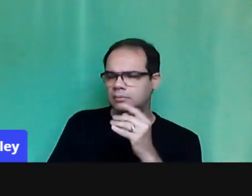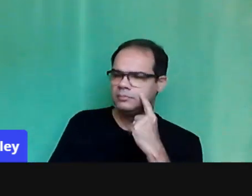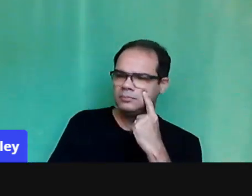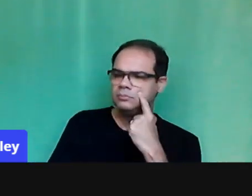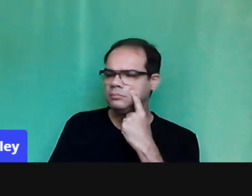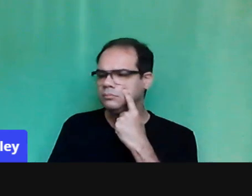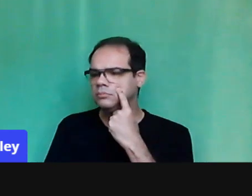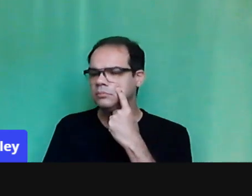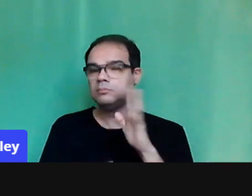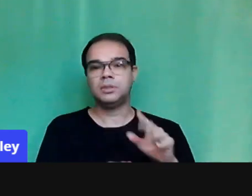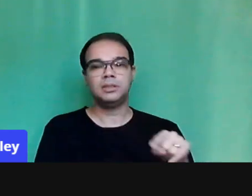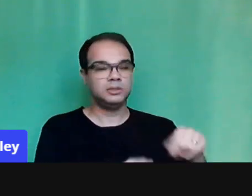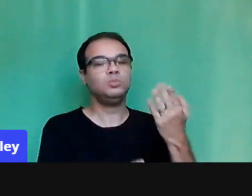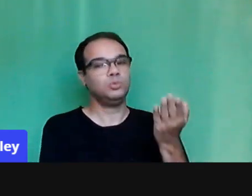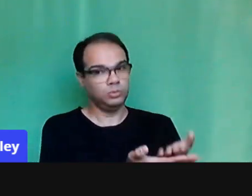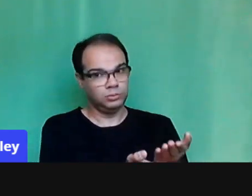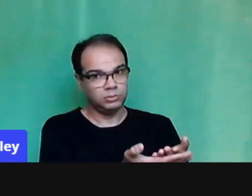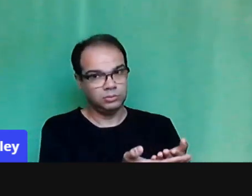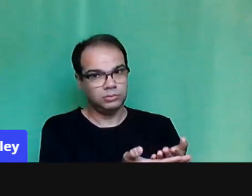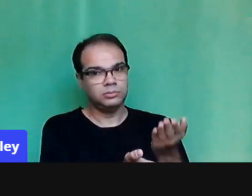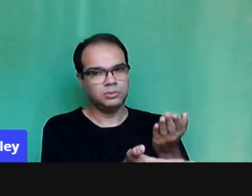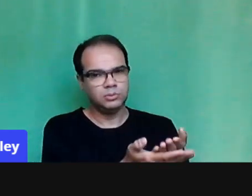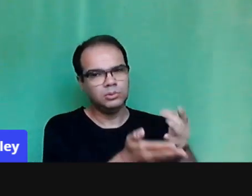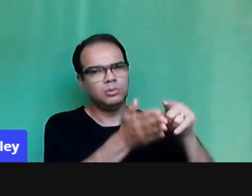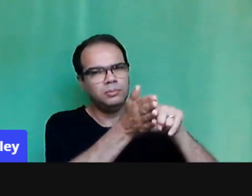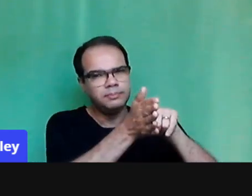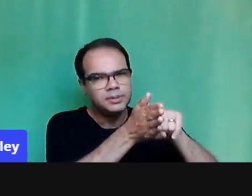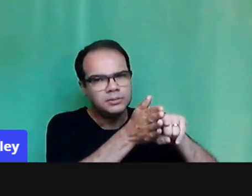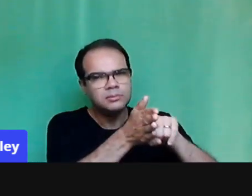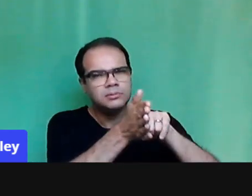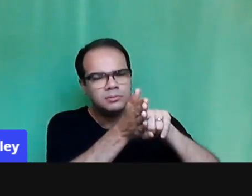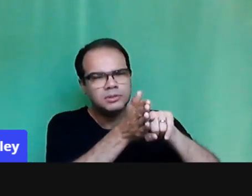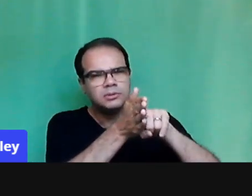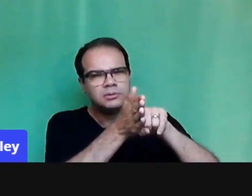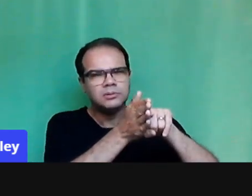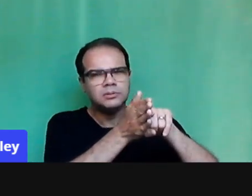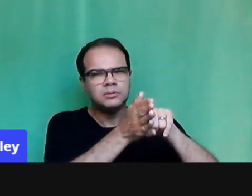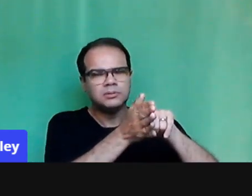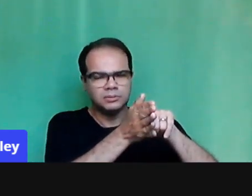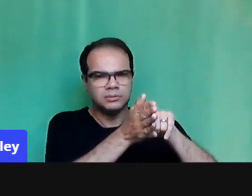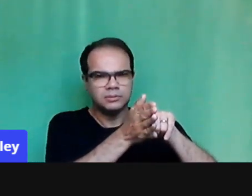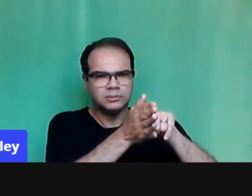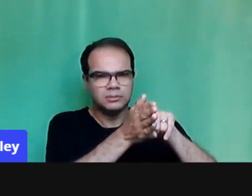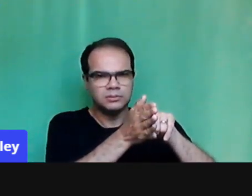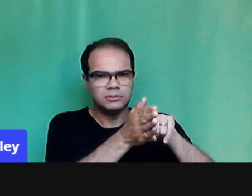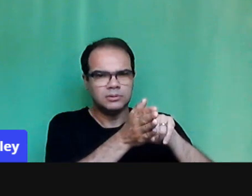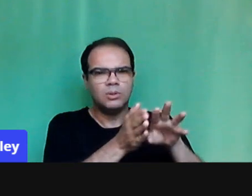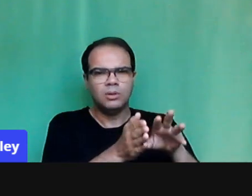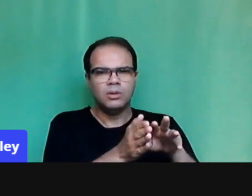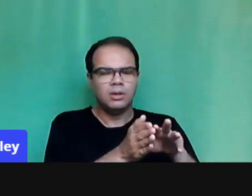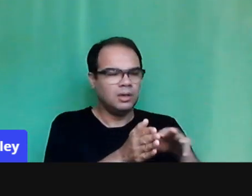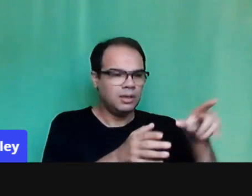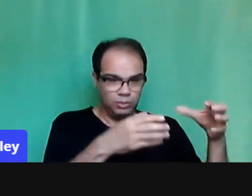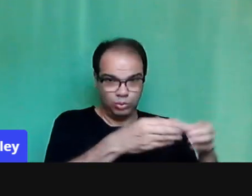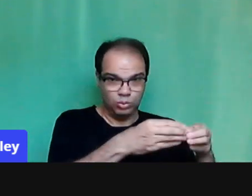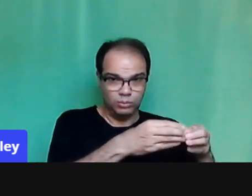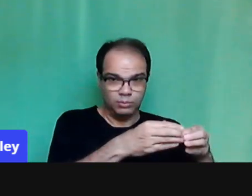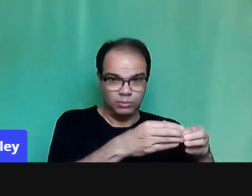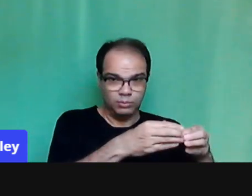científico, dado estudado, analisado, né? Que boa parte dos professores que responderam a esse estudo,